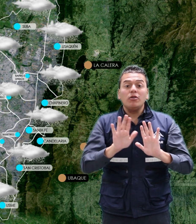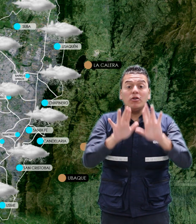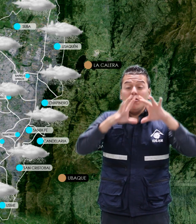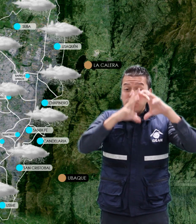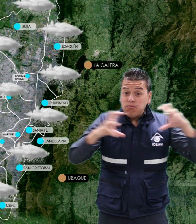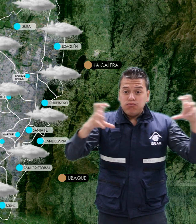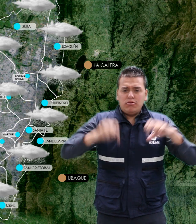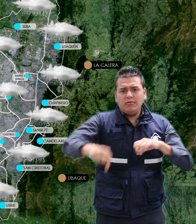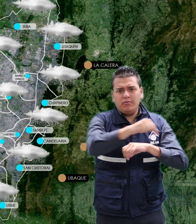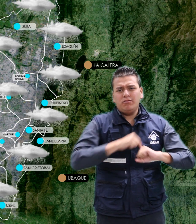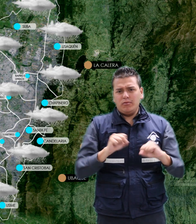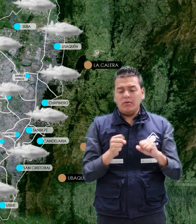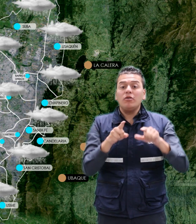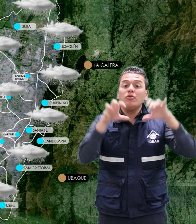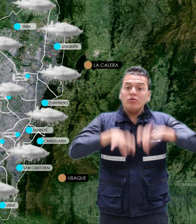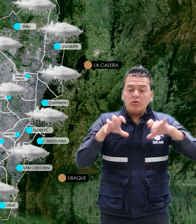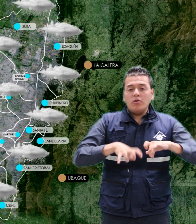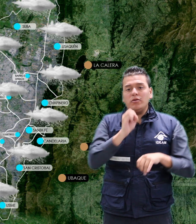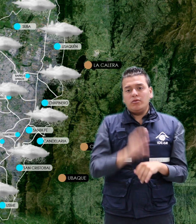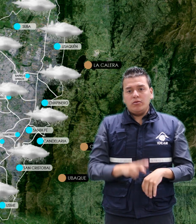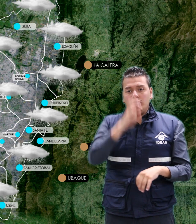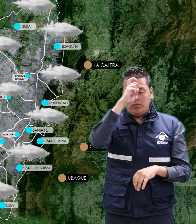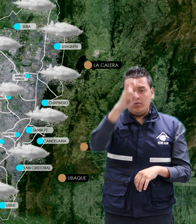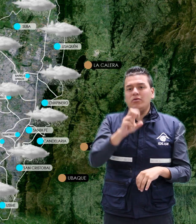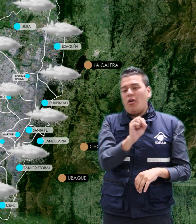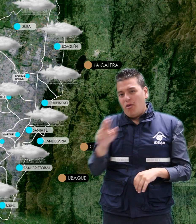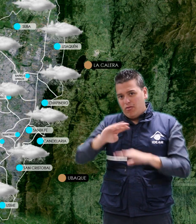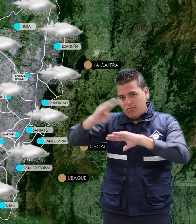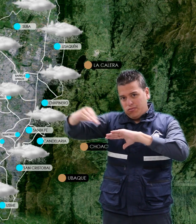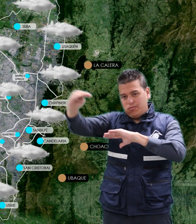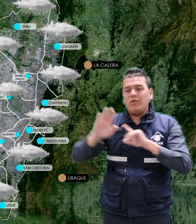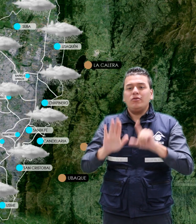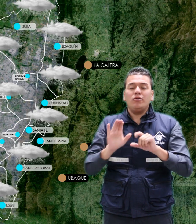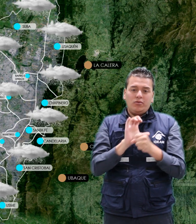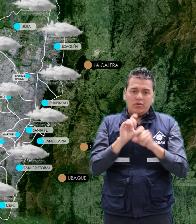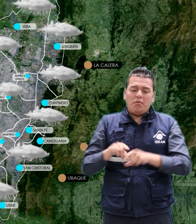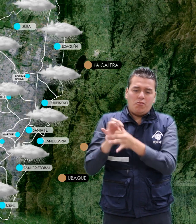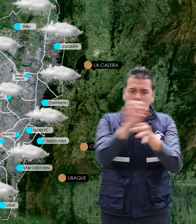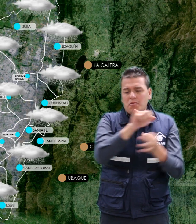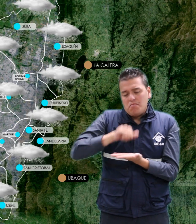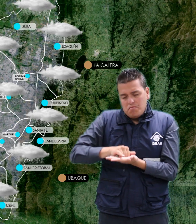sectores de la ciudad y lluvias al sur, norte y cerros orientales, tanto de la ciudad como de la sabana.